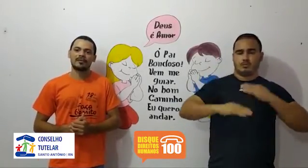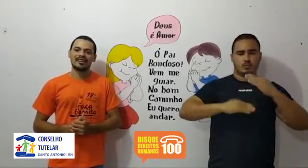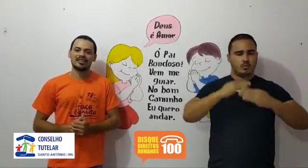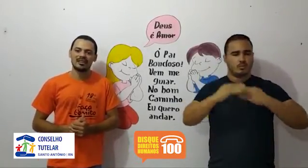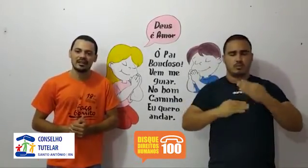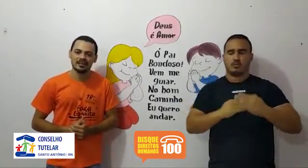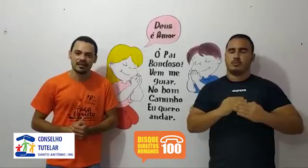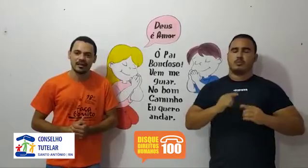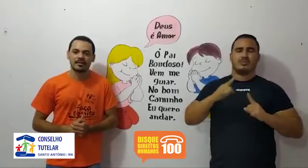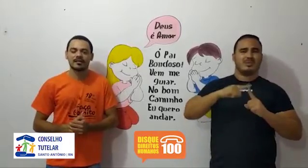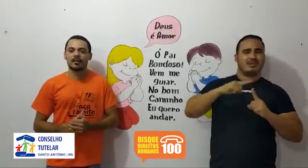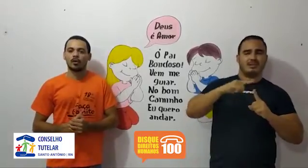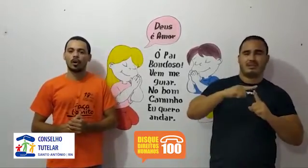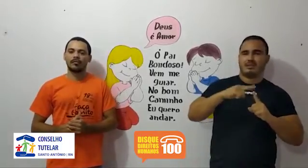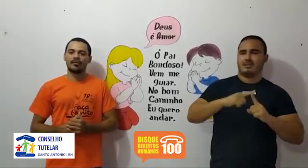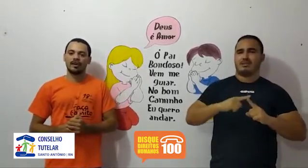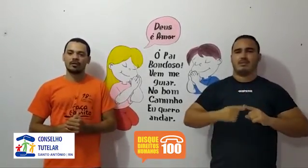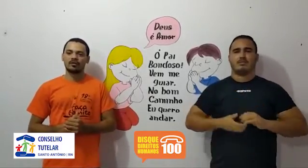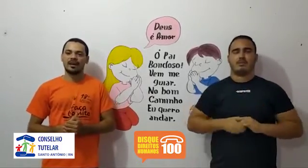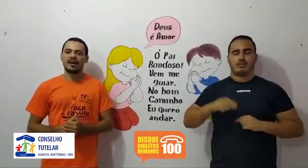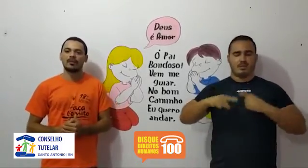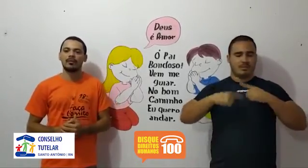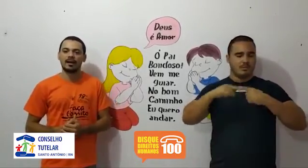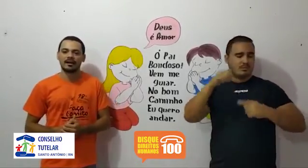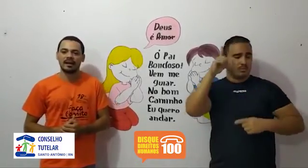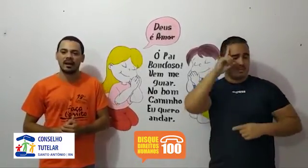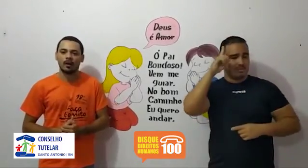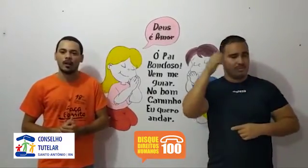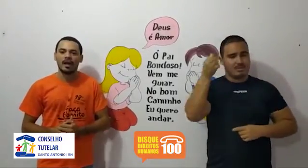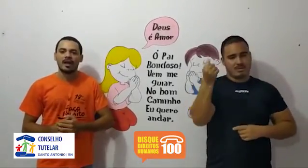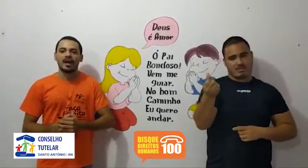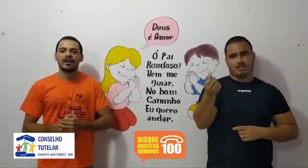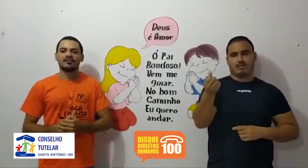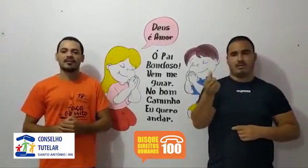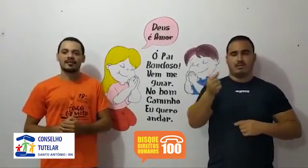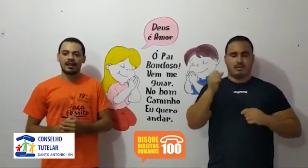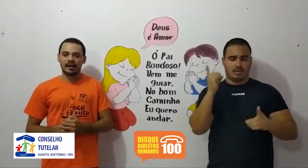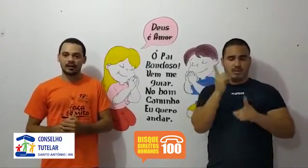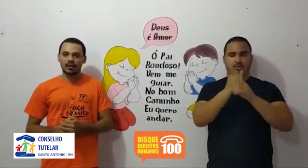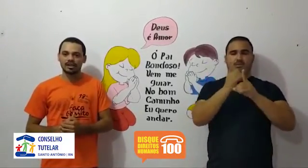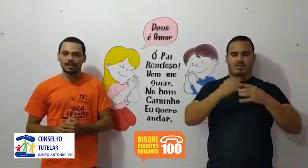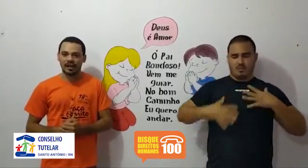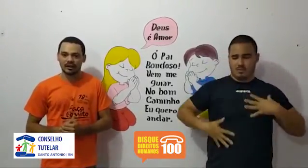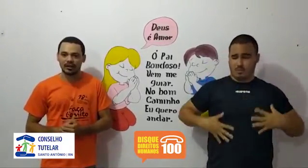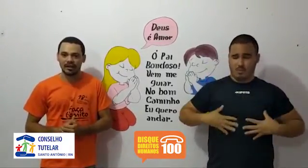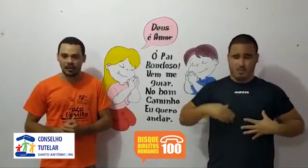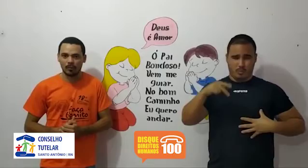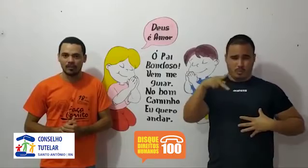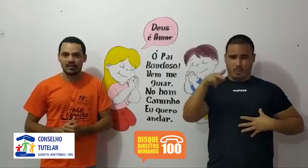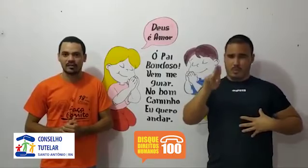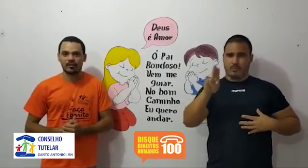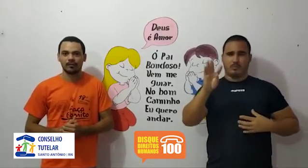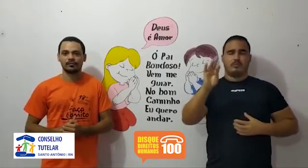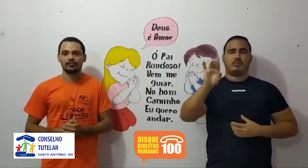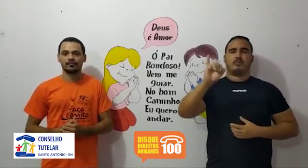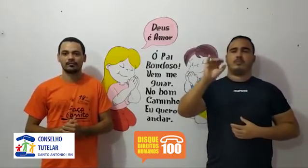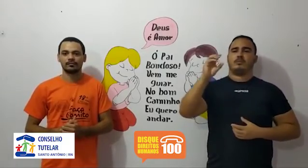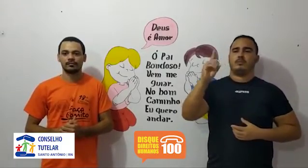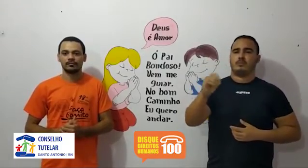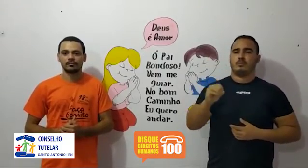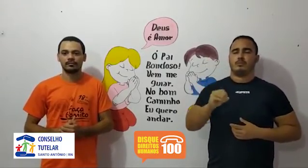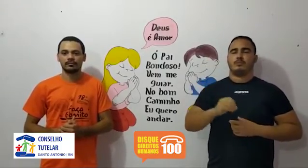após 100 dias, seu corpo foi encontrado em um matagal, em avançado estado de decomposição.